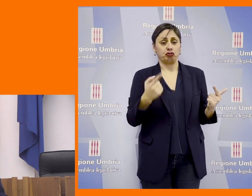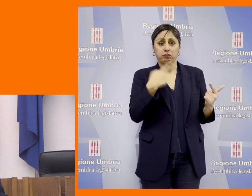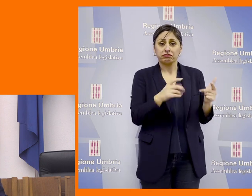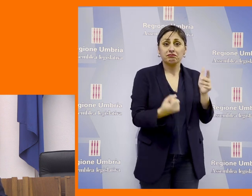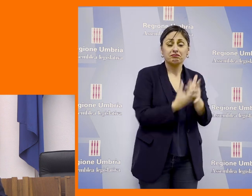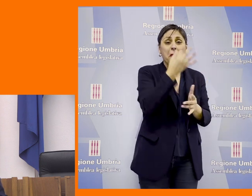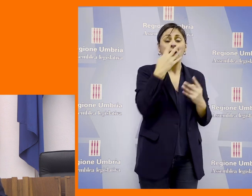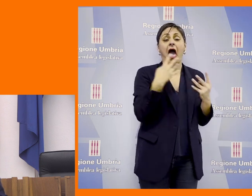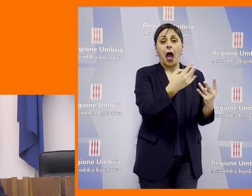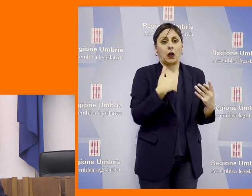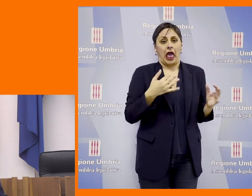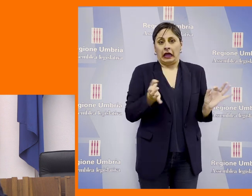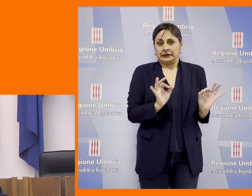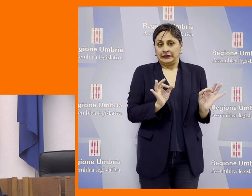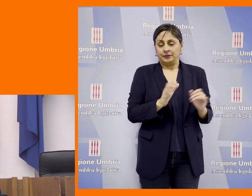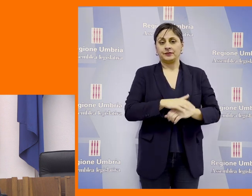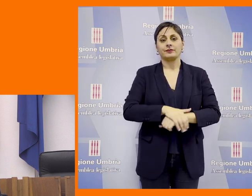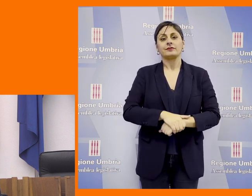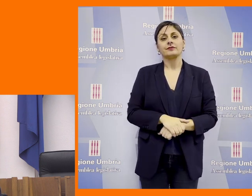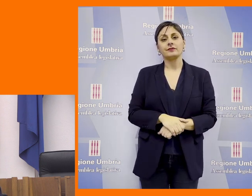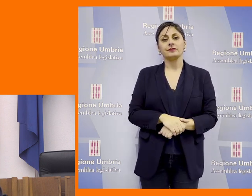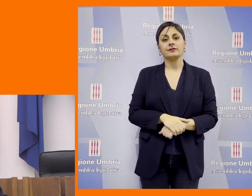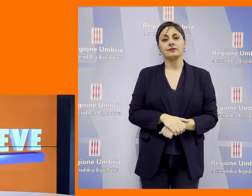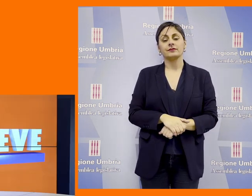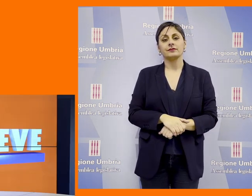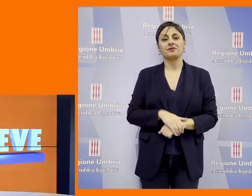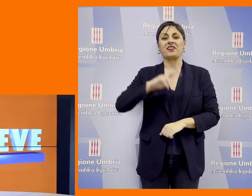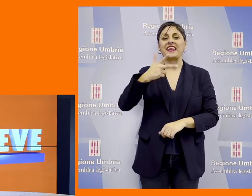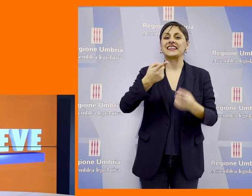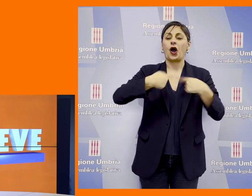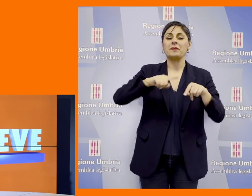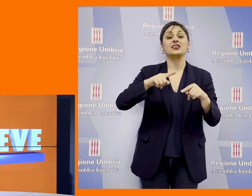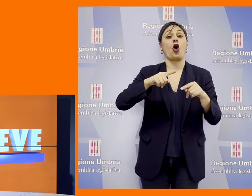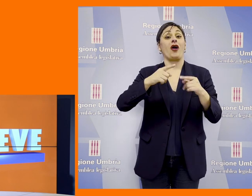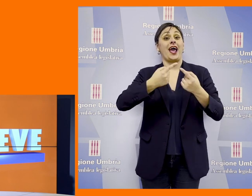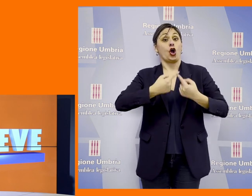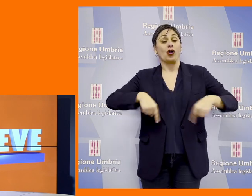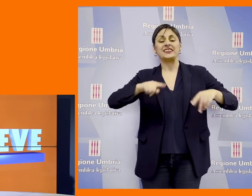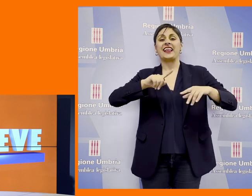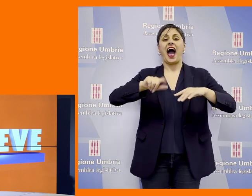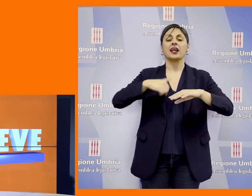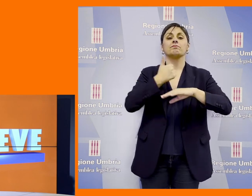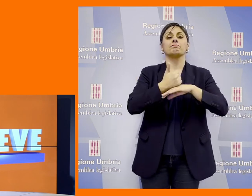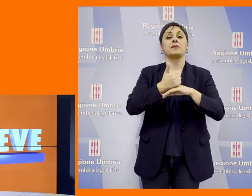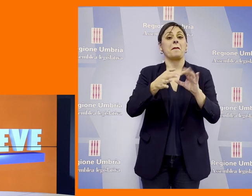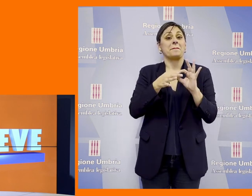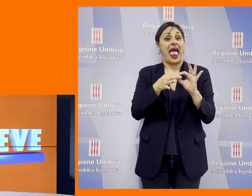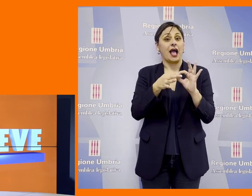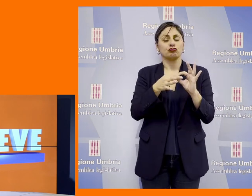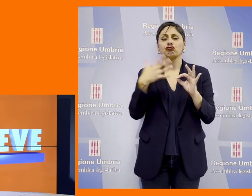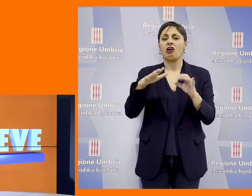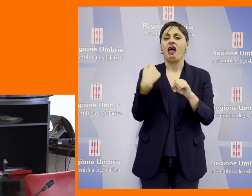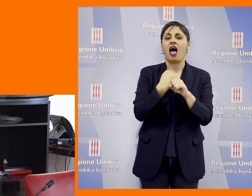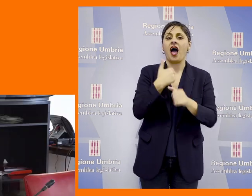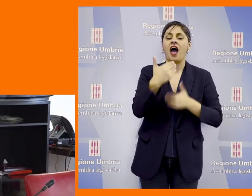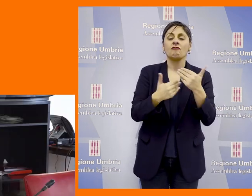rispetto all'istituzione del suddetto Parco la terza commissione consigliare presieduta da Eleonora Pace